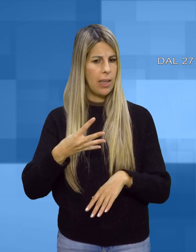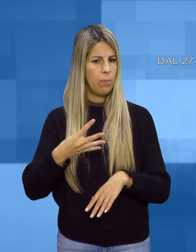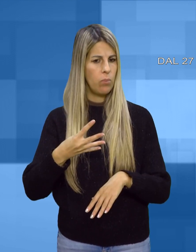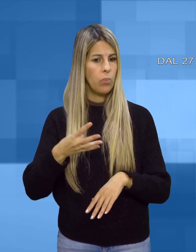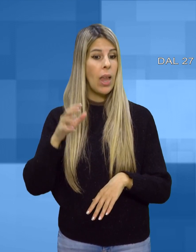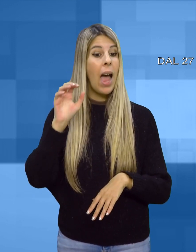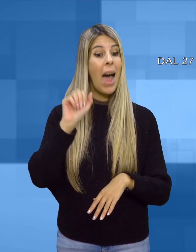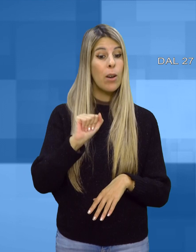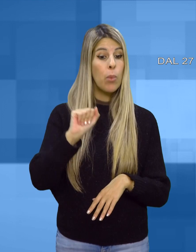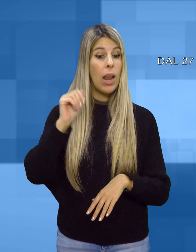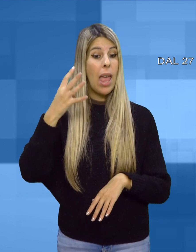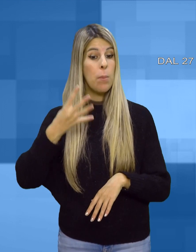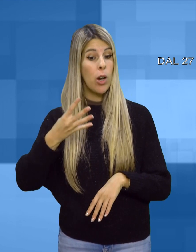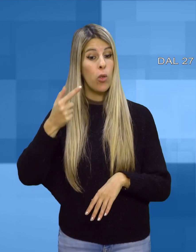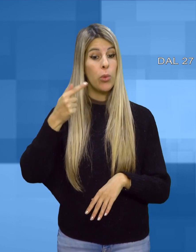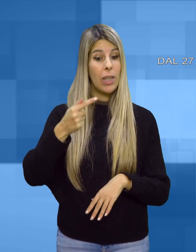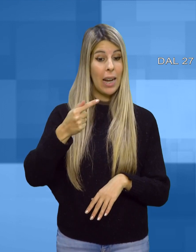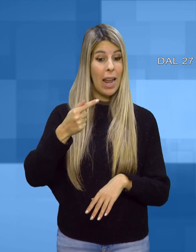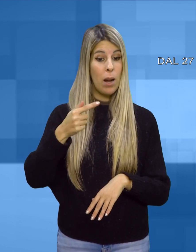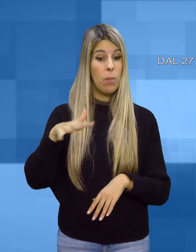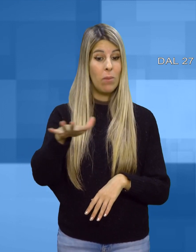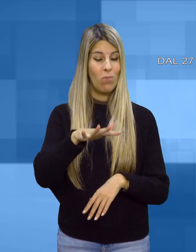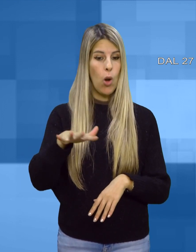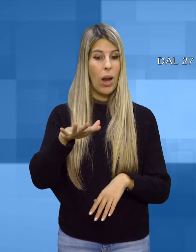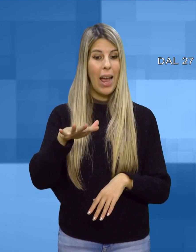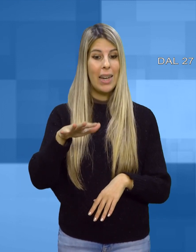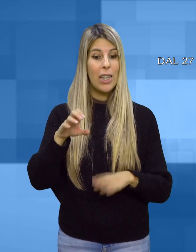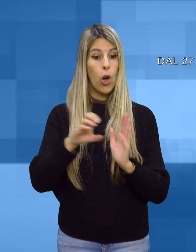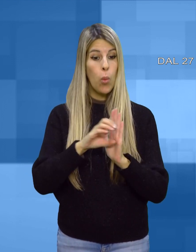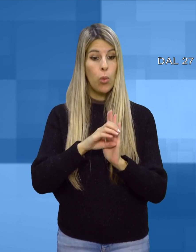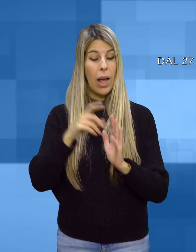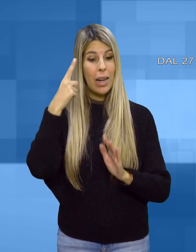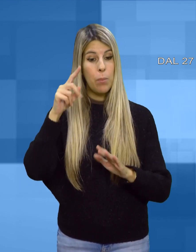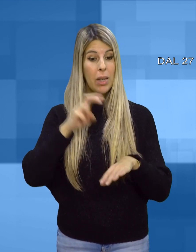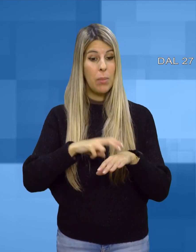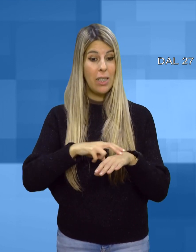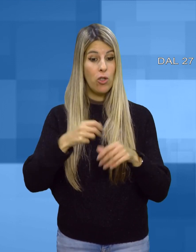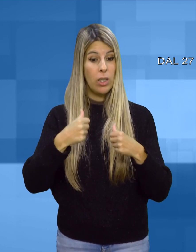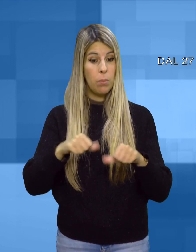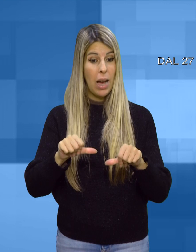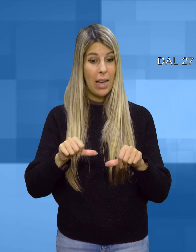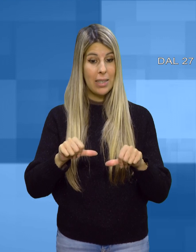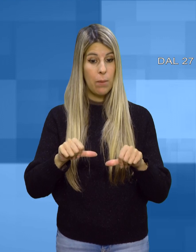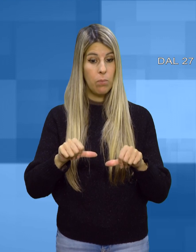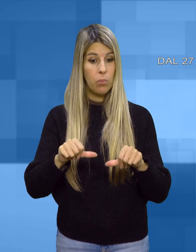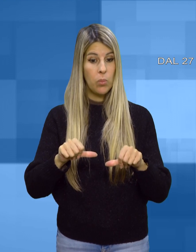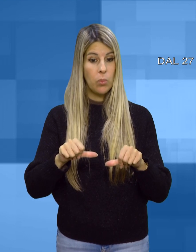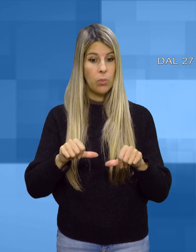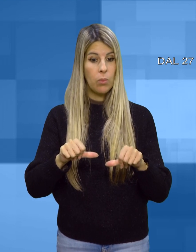Intanto, da Arborea, Marrubio e Terralba, locali comunali per i medici di base I primi cittadini,